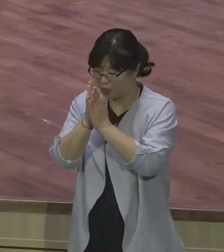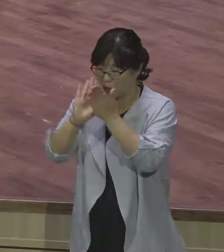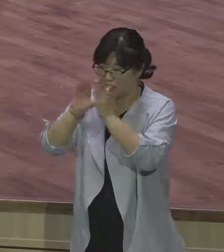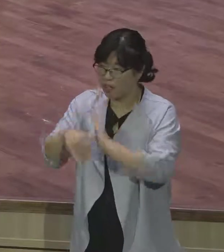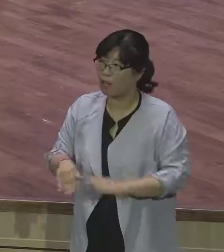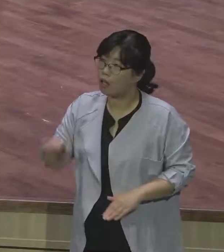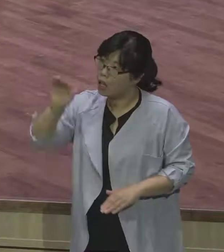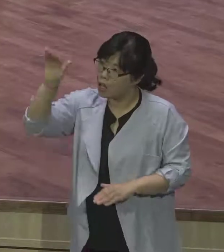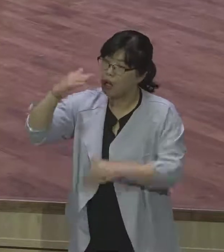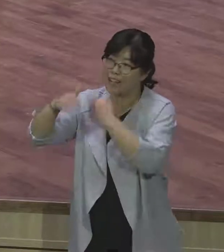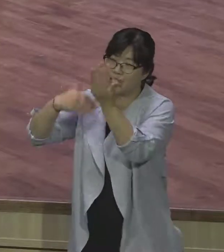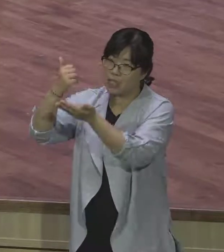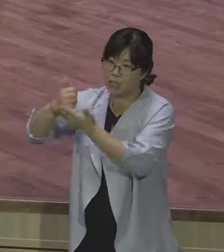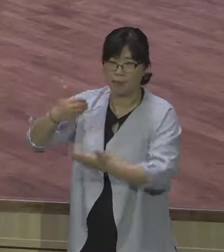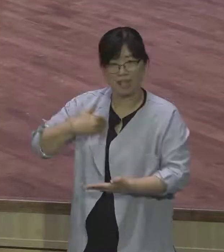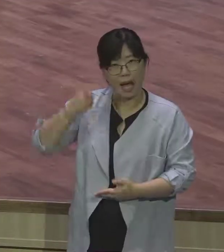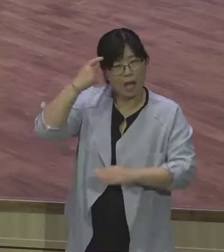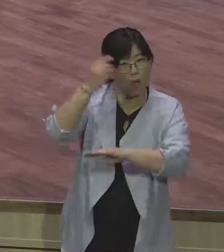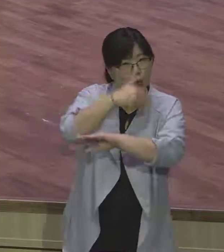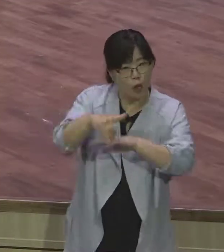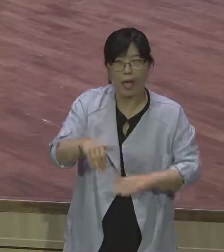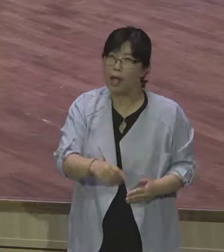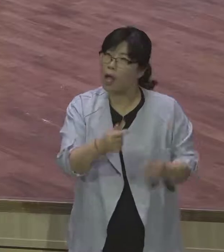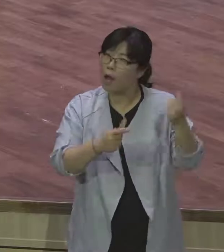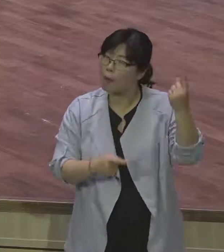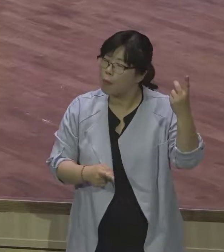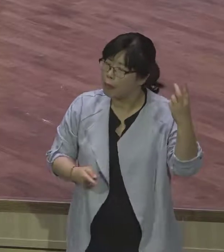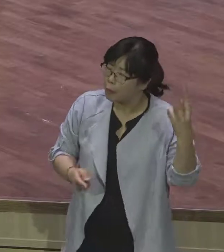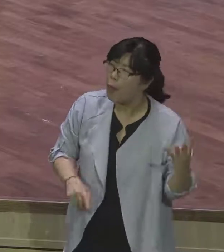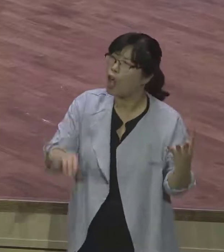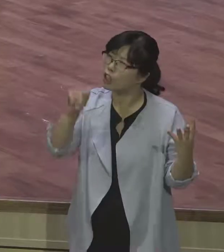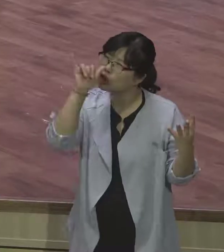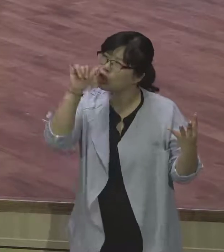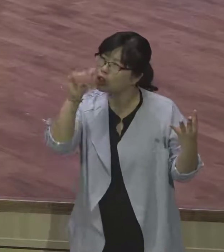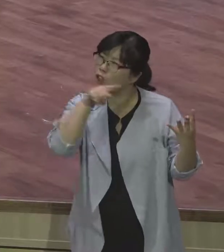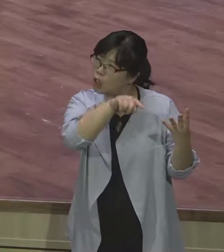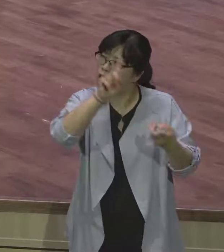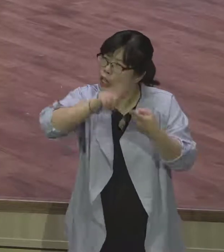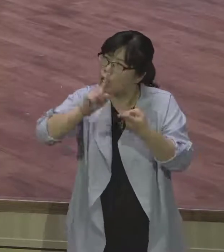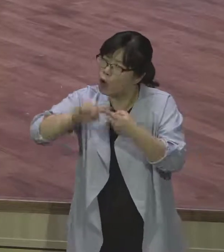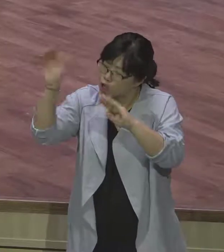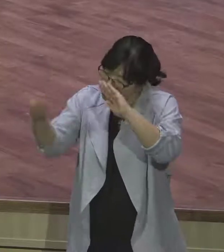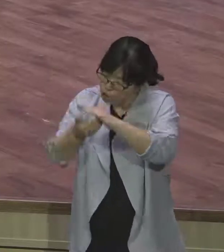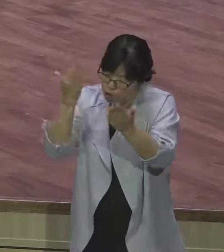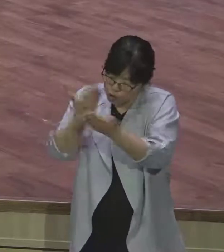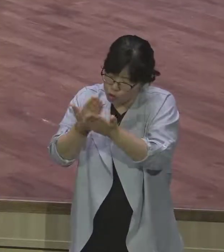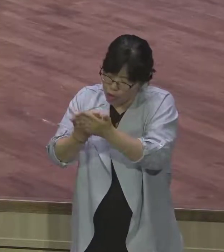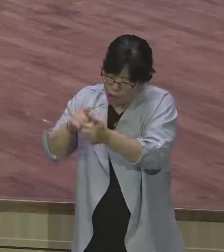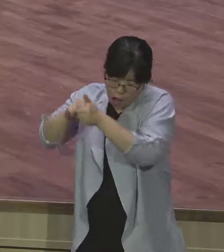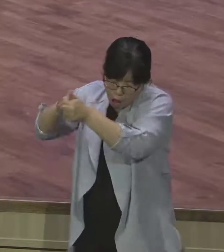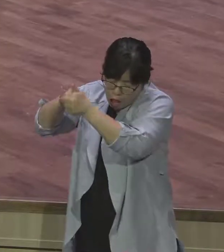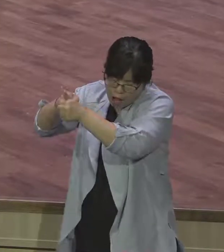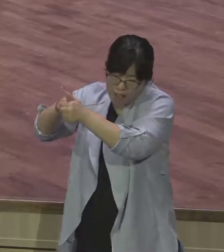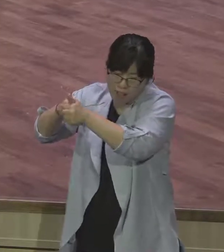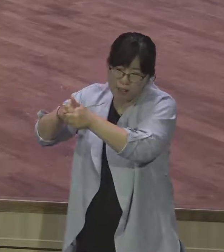하나님이 제게 생각나가 하시고 깨닫게 하신 대로 내가 행동하겠습니다. 하나님께 물어보라니까요.